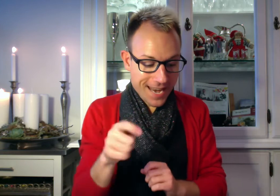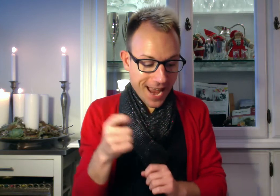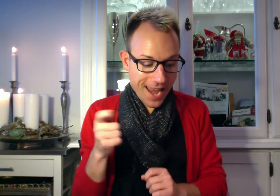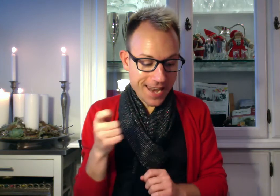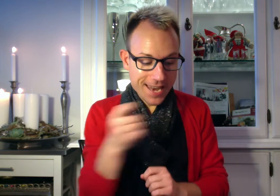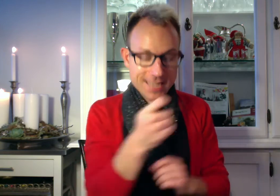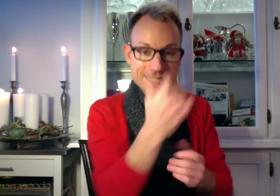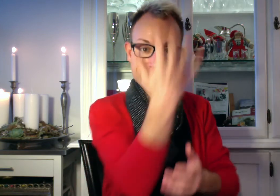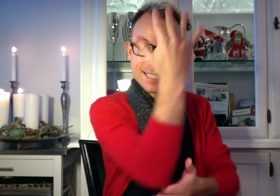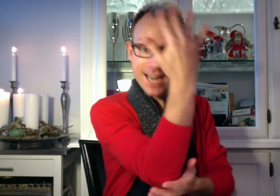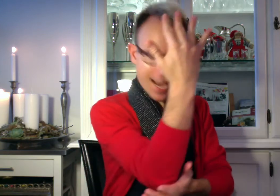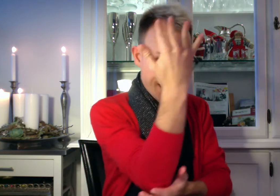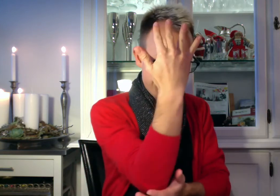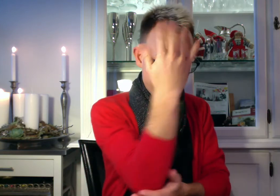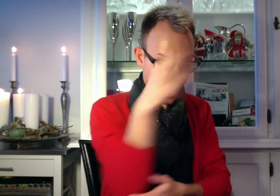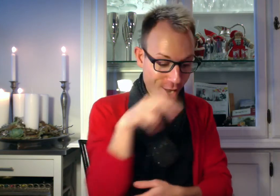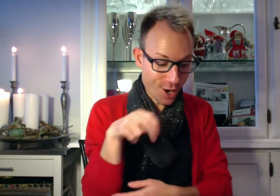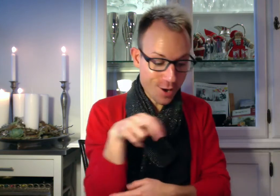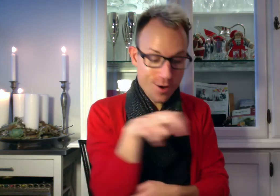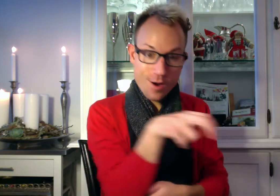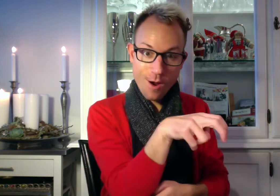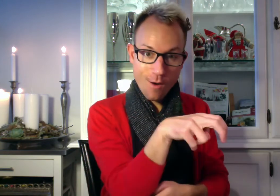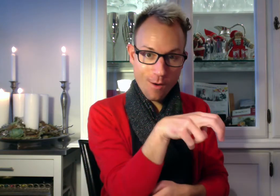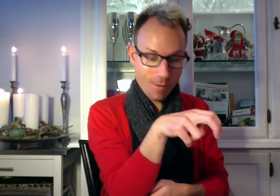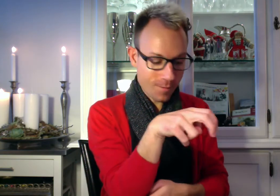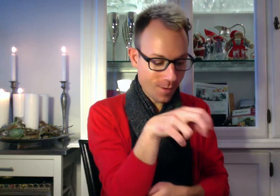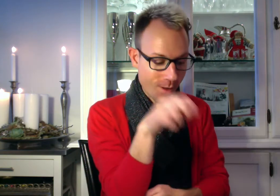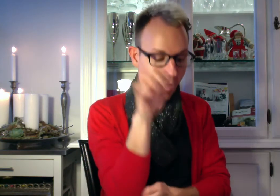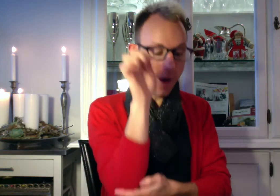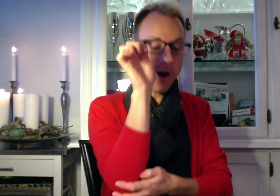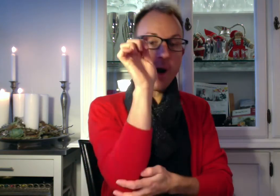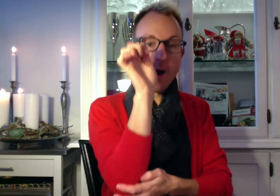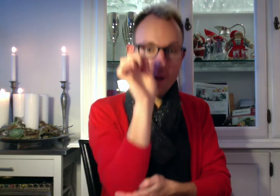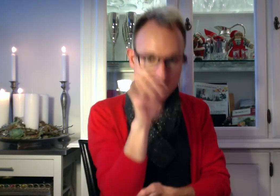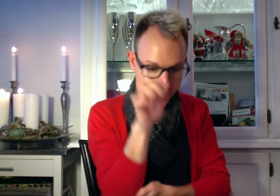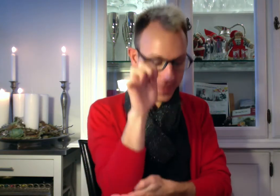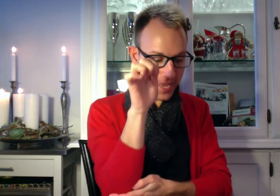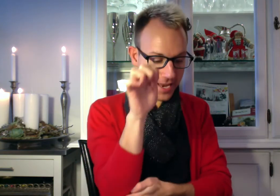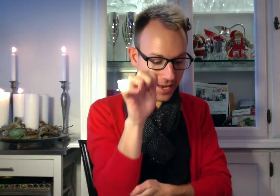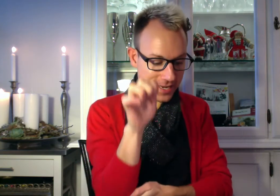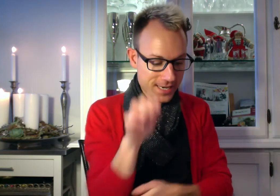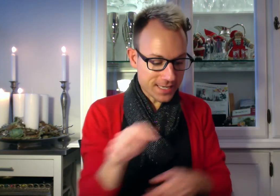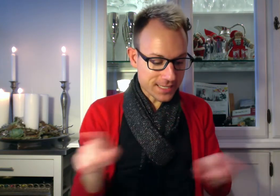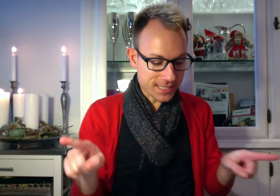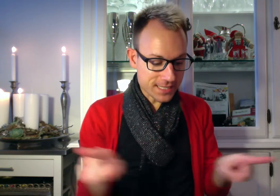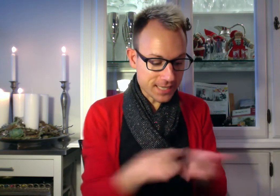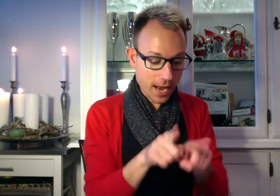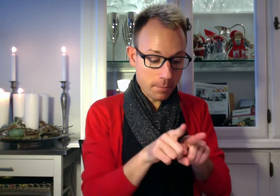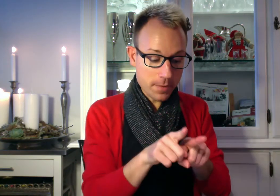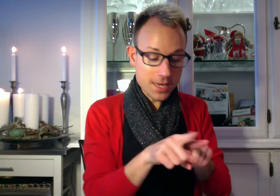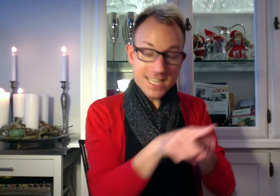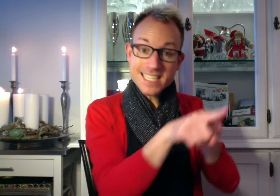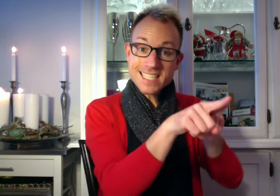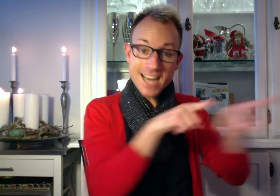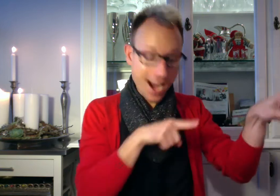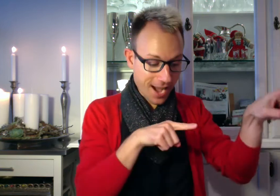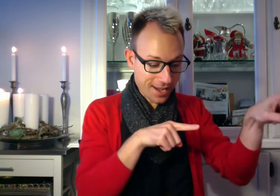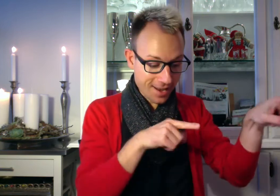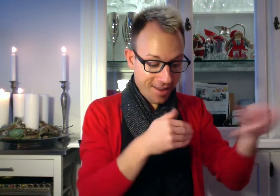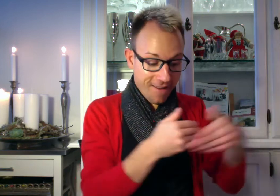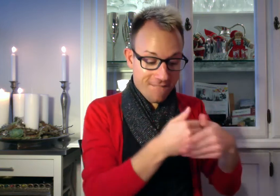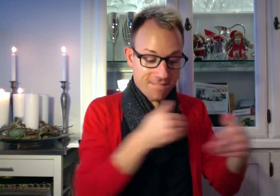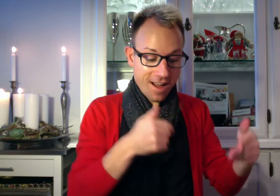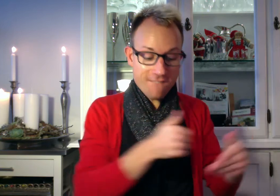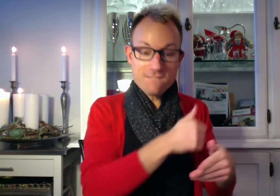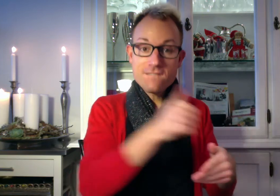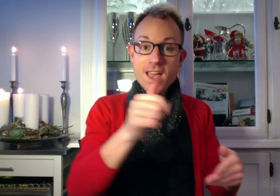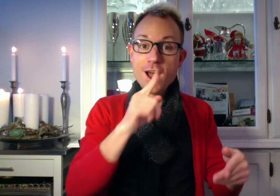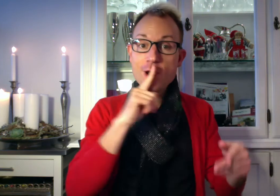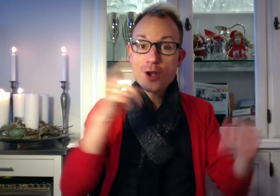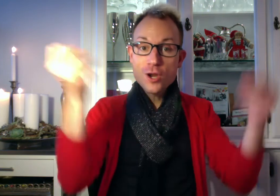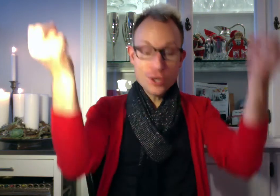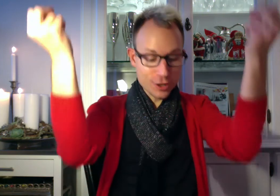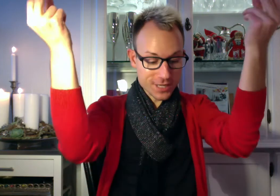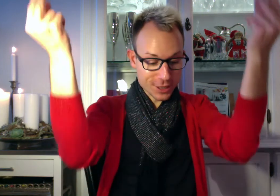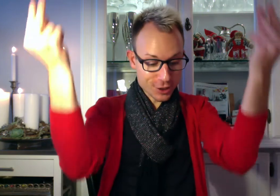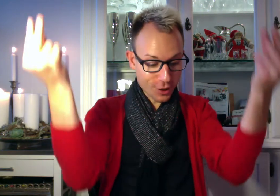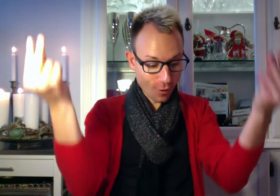han hen til træer. Går. Og nækker. Det samme skrat. Fra hver lys der står.